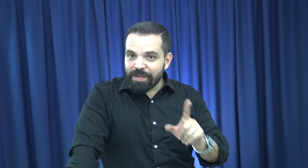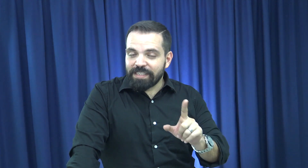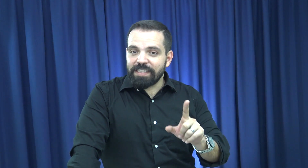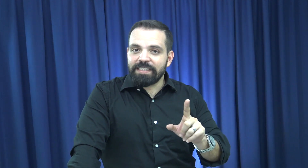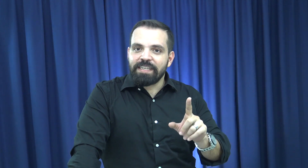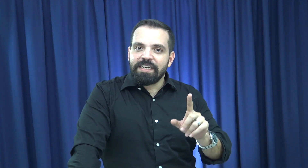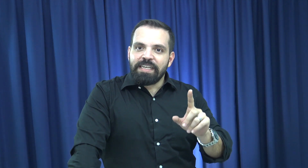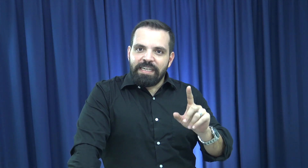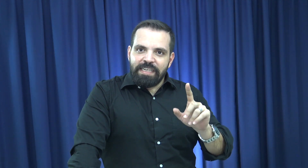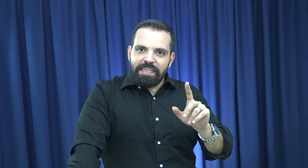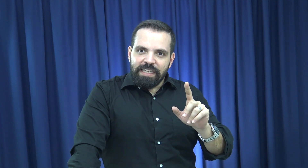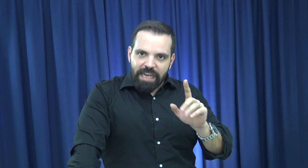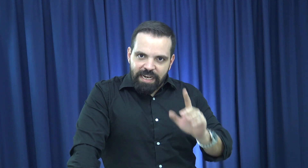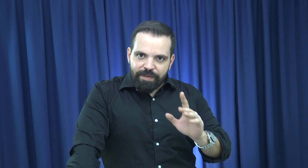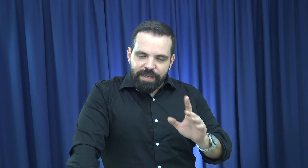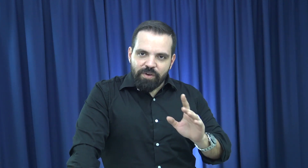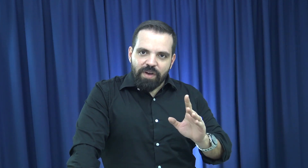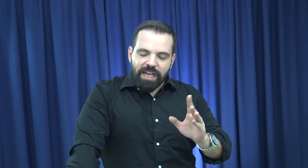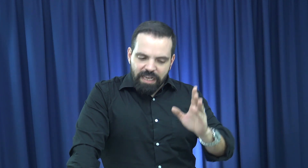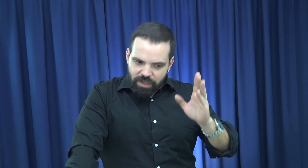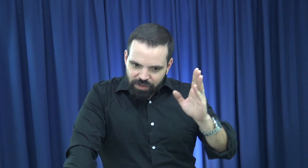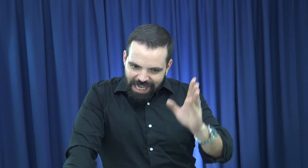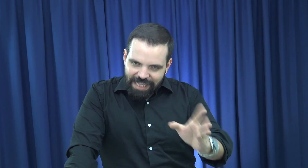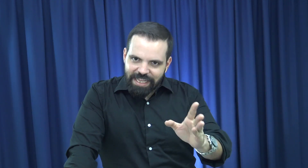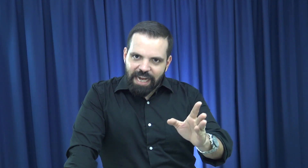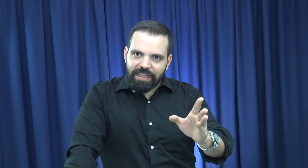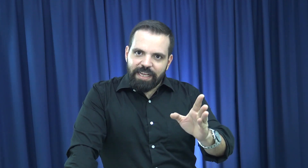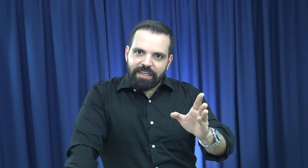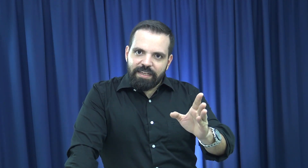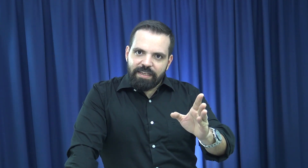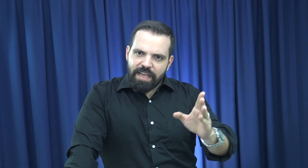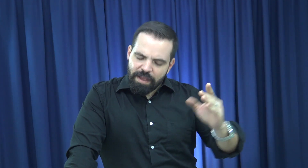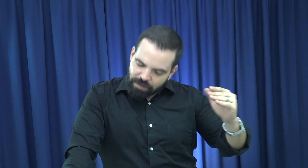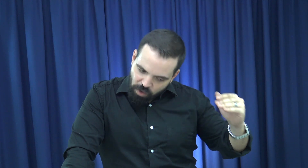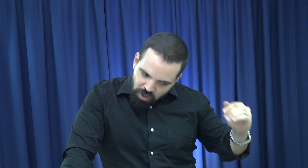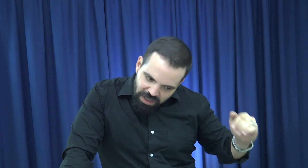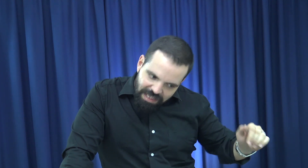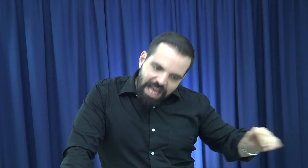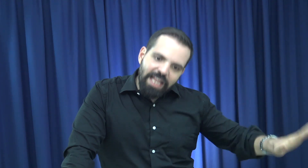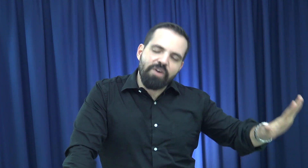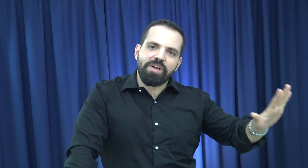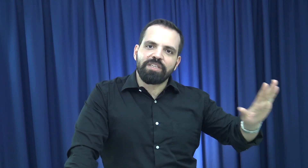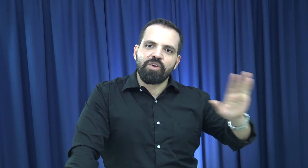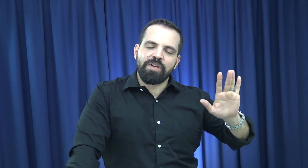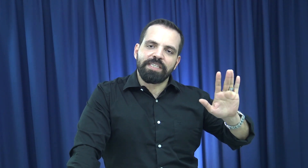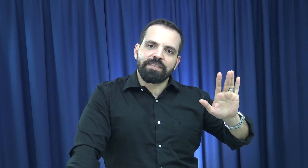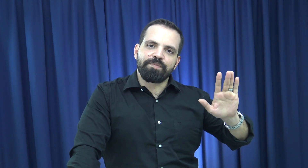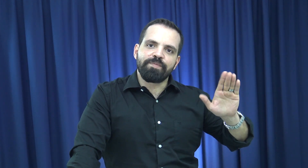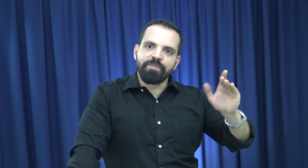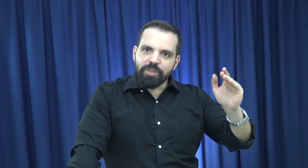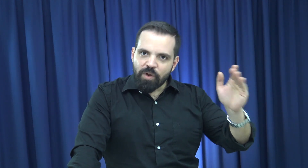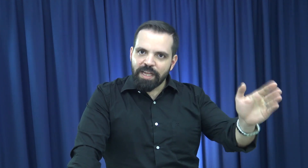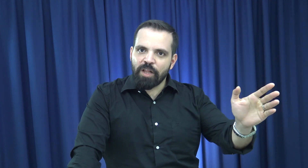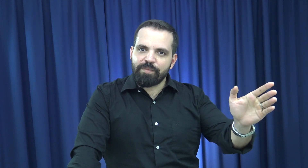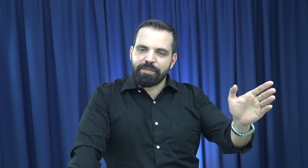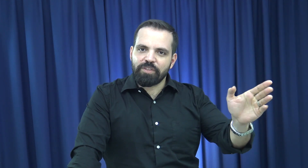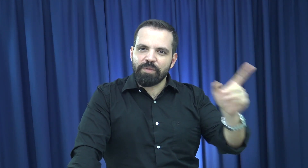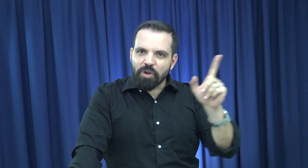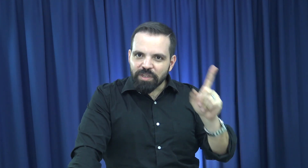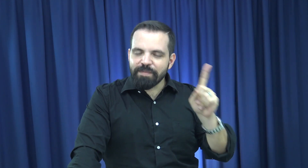veces que el enemigo ha querido zarandearte. En contadas ocasiones Dios le ha dado permiso. Pero no te